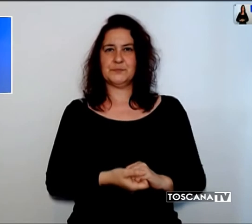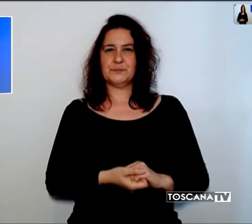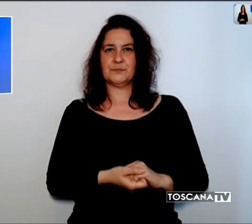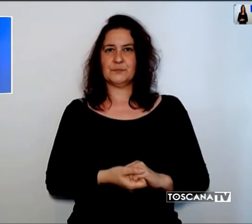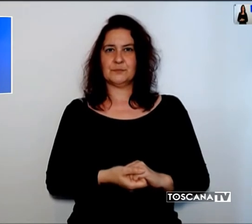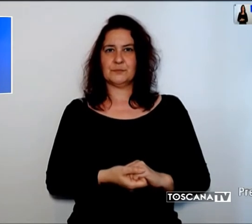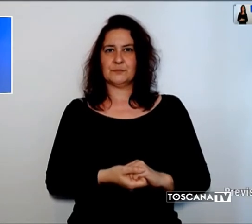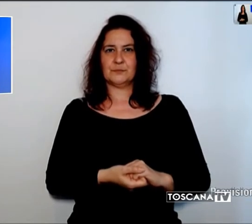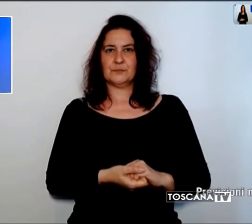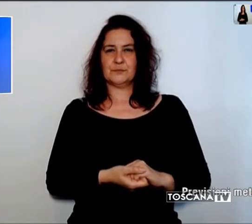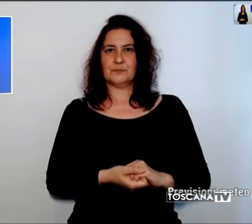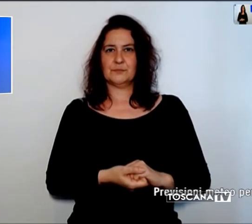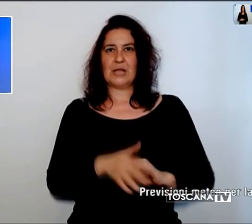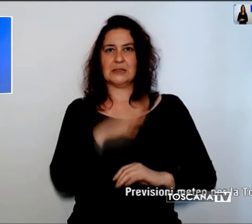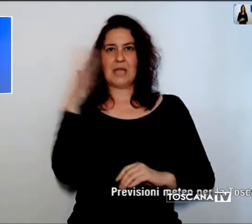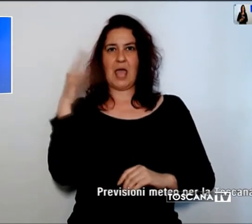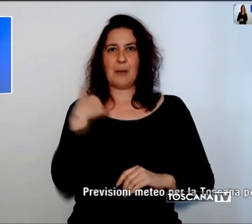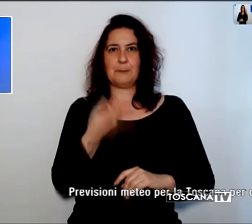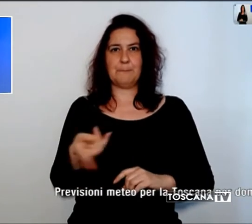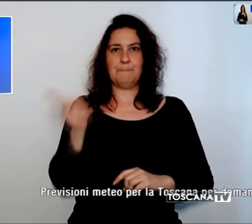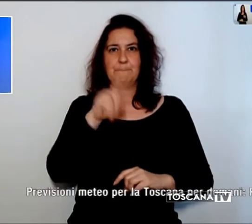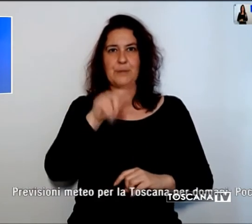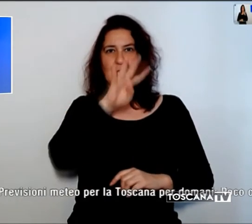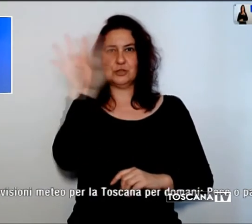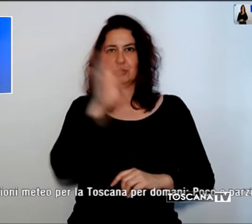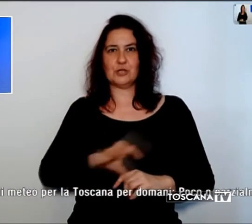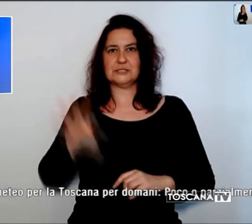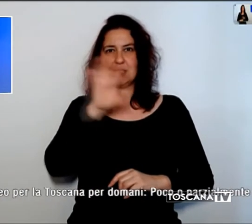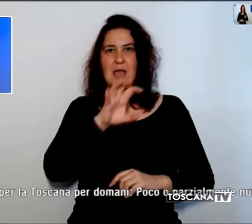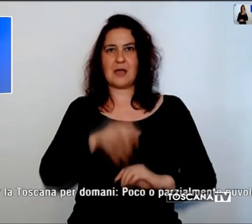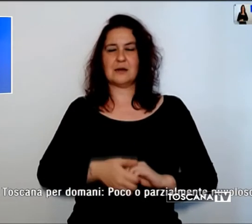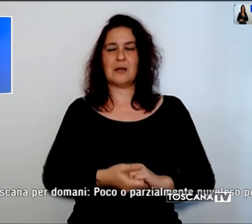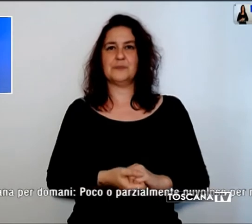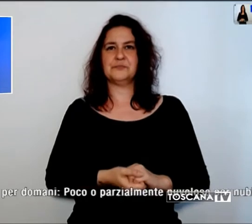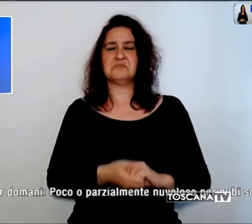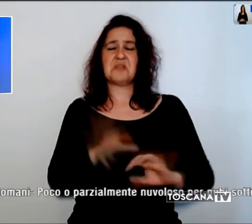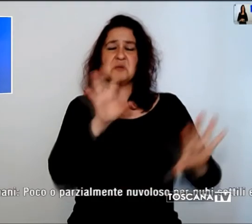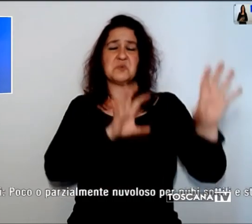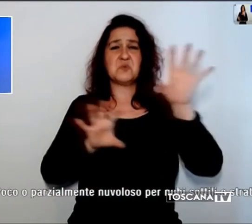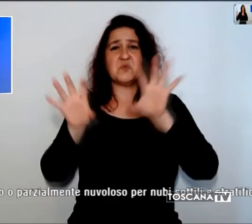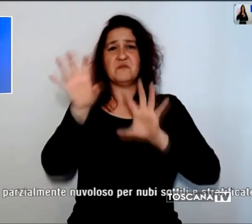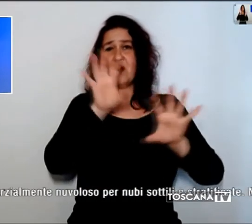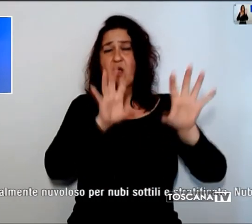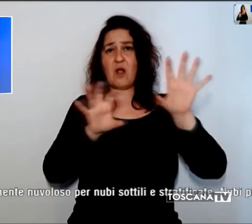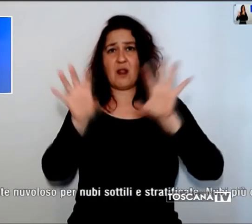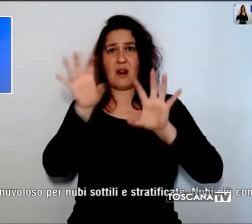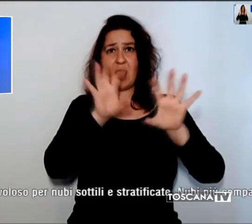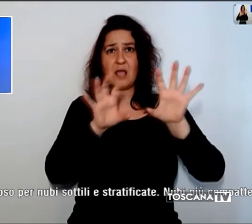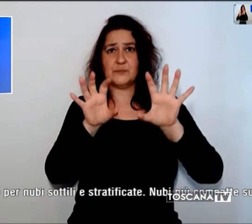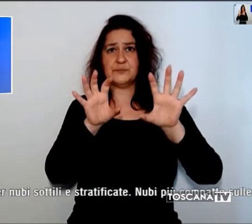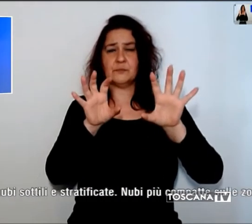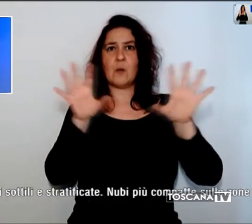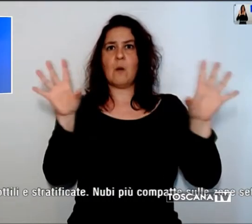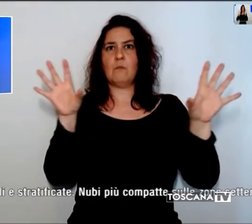E ora le previsioni del tempo per domani in Toscana, poco parzialmente nuvoloso, nubi più compatte